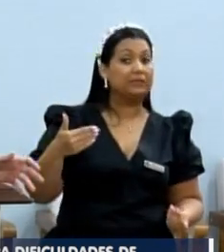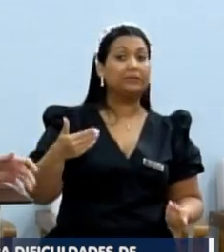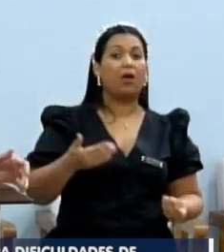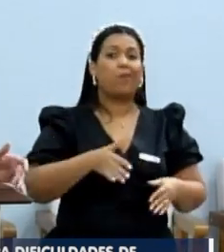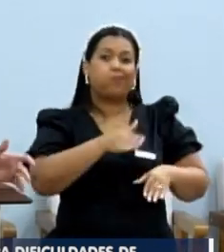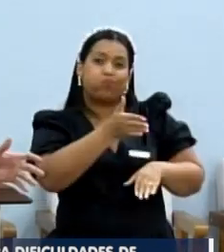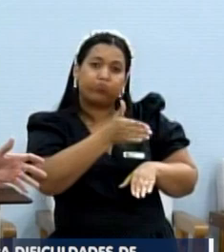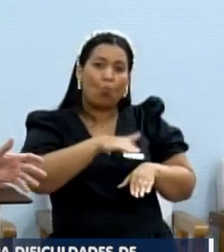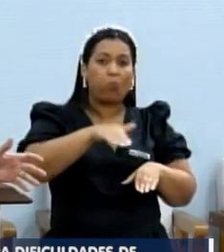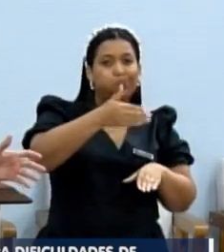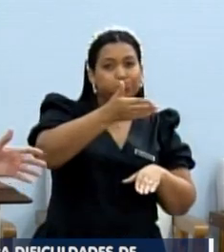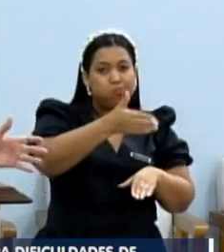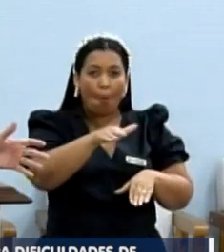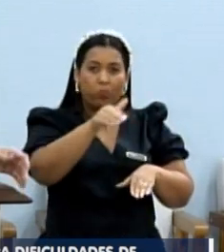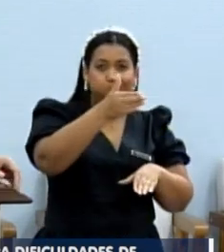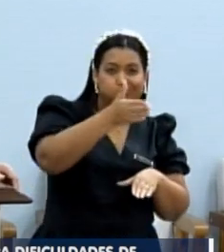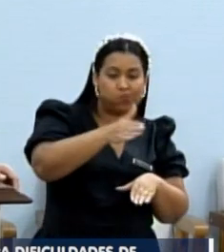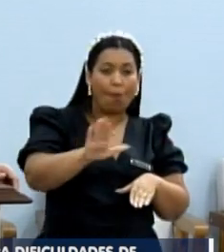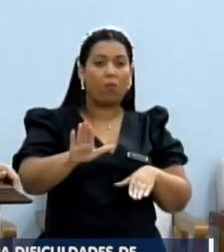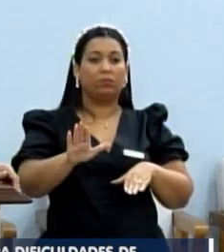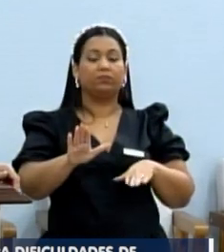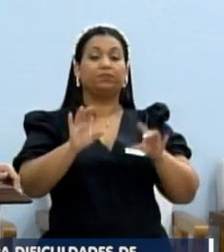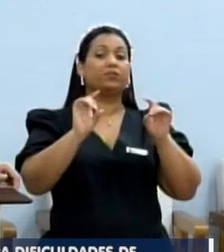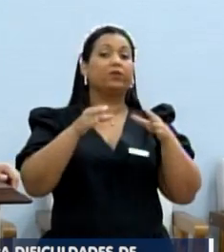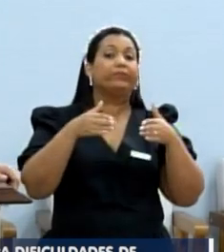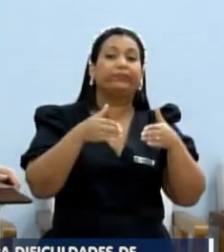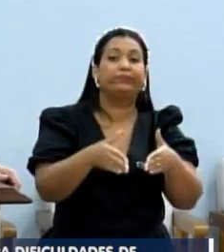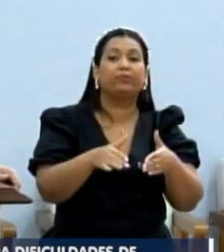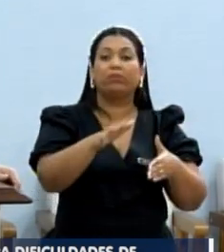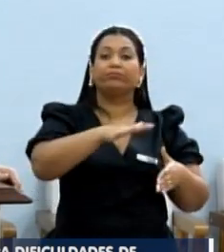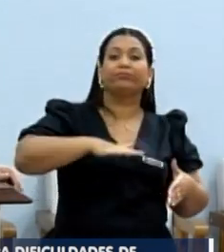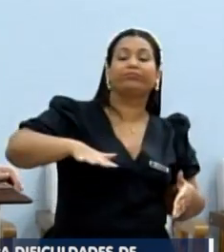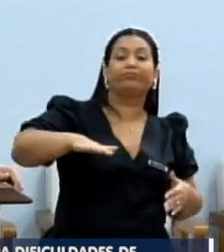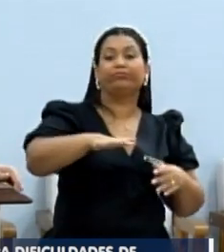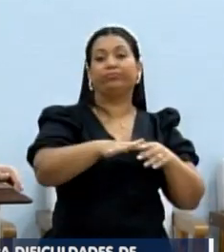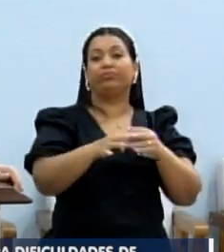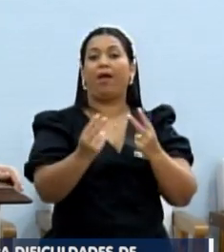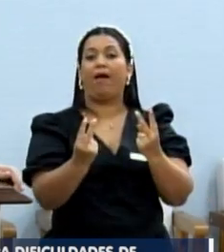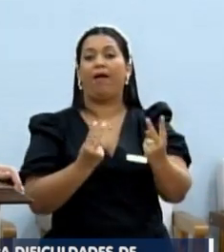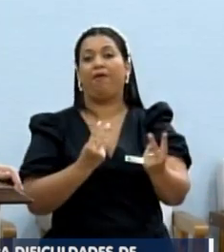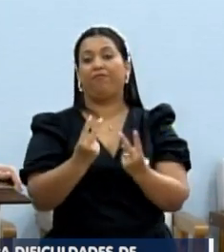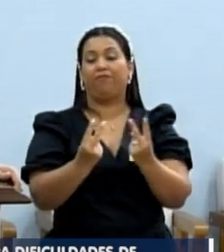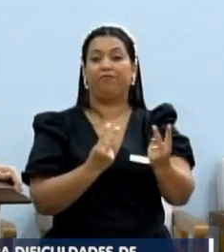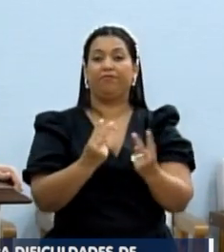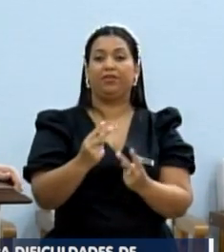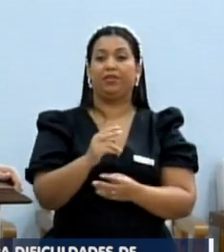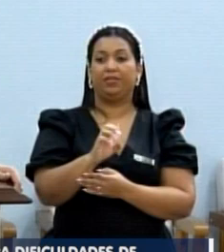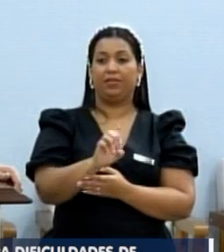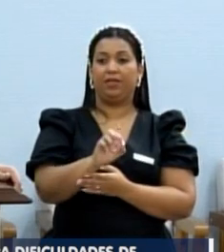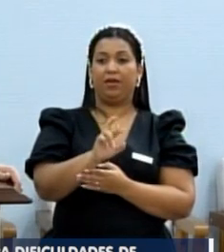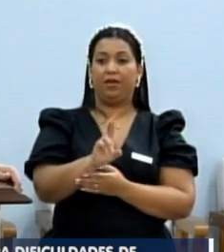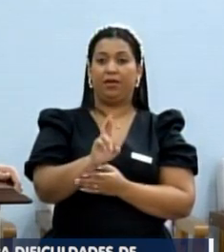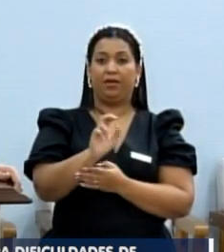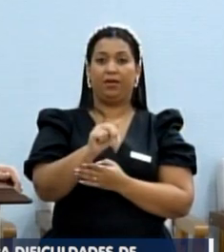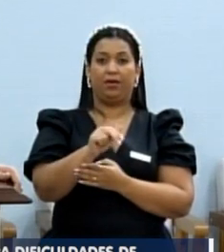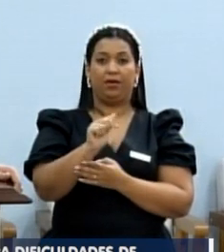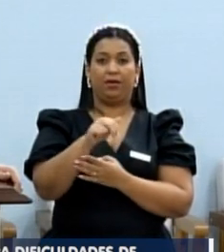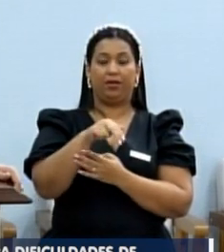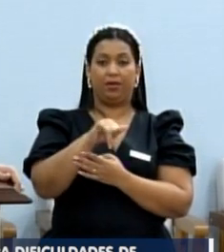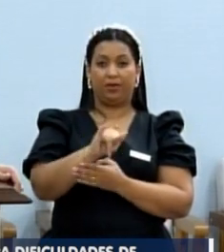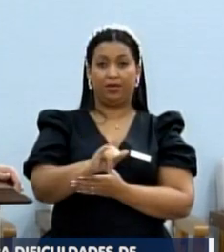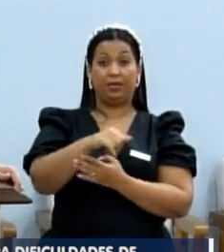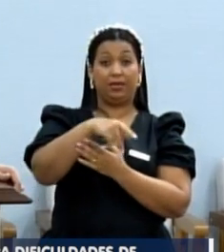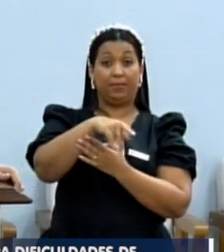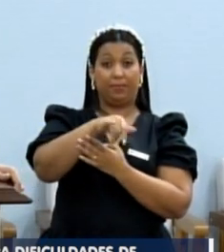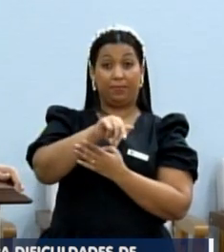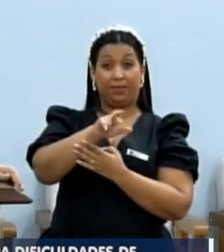buracos invadindo especialmente aquele pedaço ali na Avenida Hernani Pires Domingues. E aí eu fui